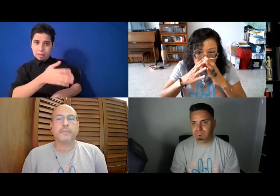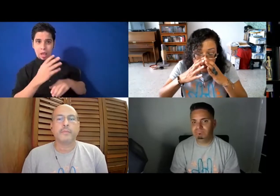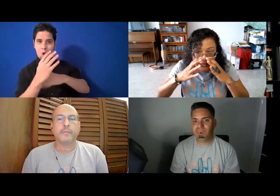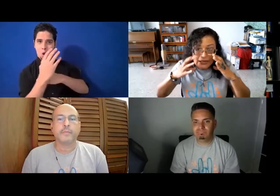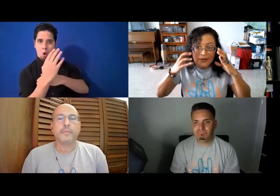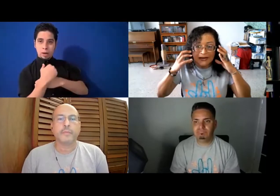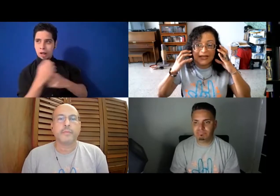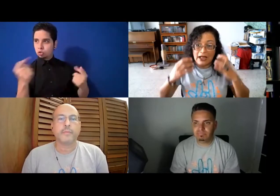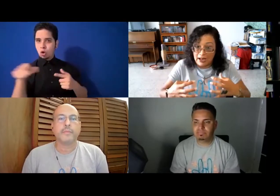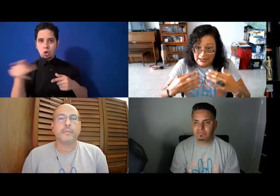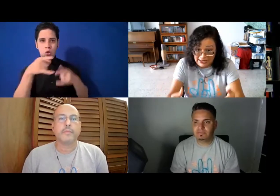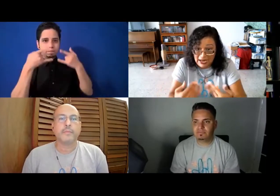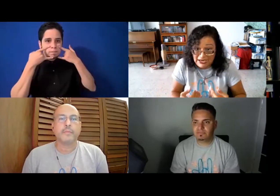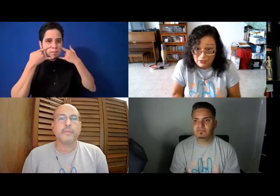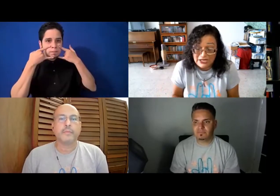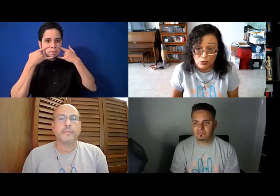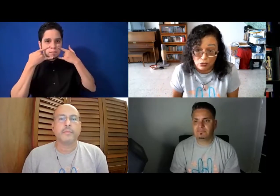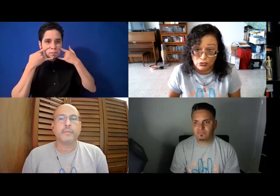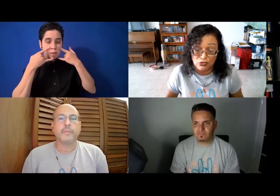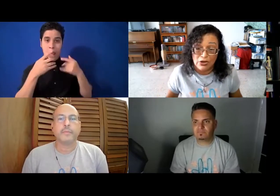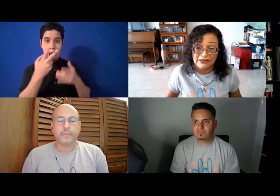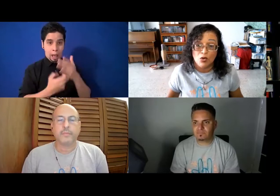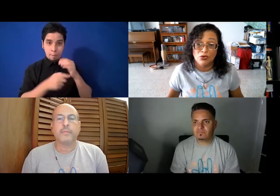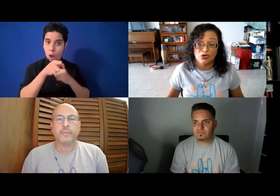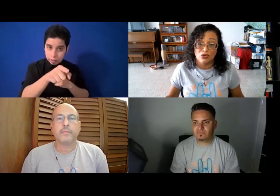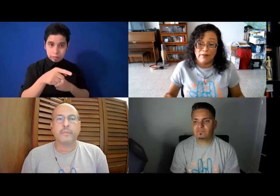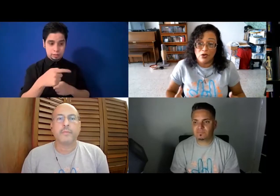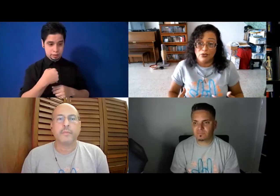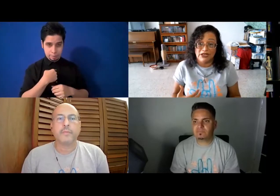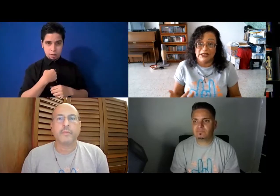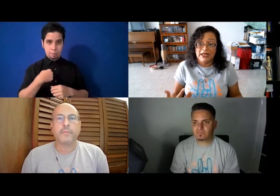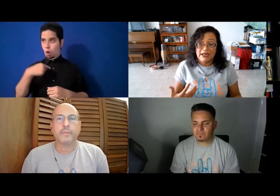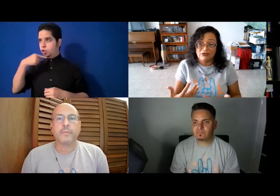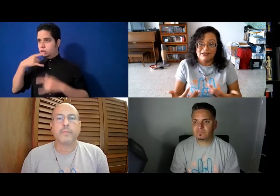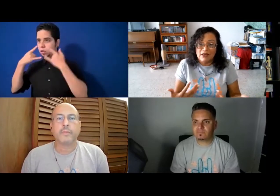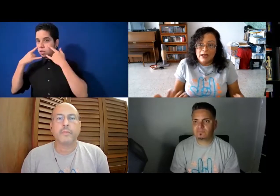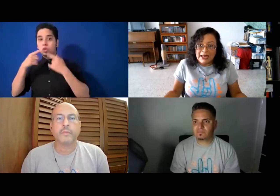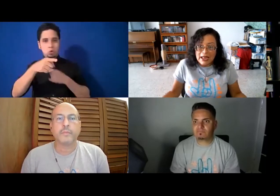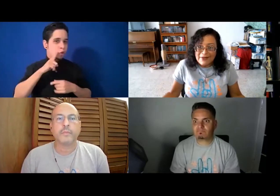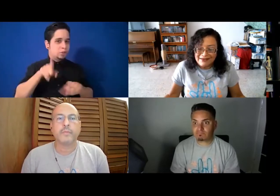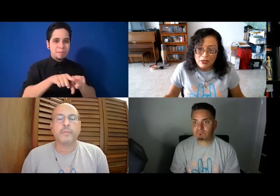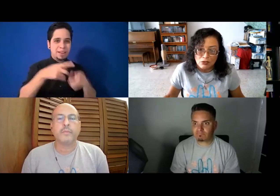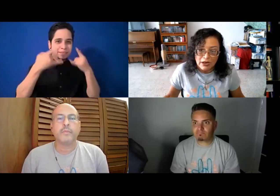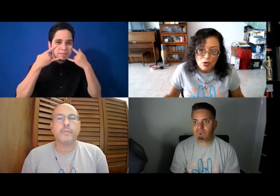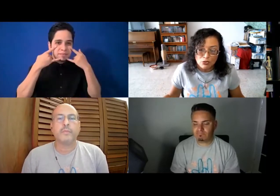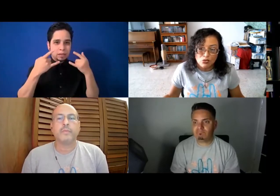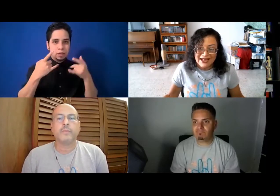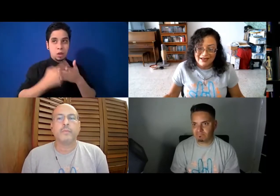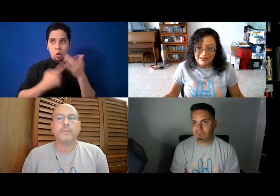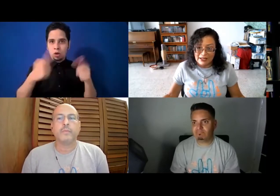esta parte, a ti y a mí, o sea, a los dos, no, a ti como sordo, a mí como oyente. Entonces, ¿qué ha pasado? ¿Cómo tú te has sentido?